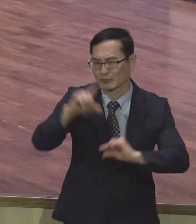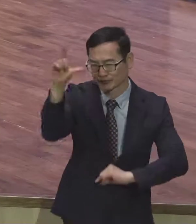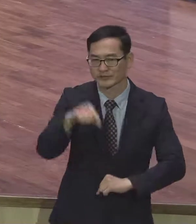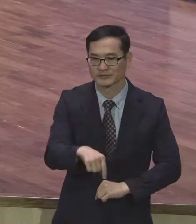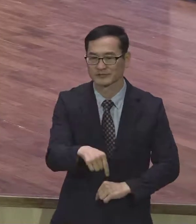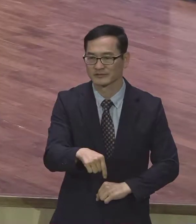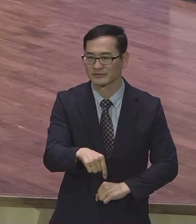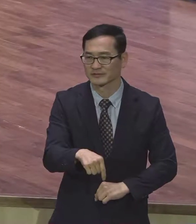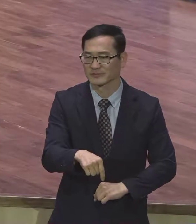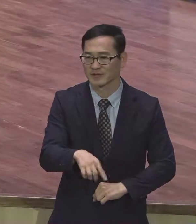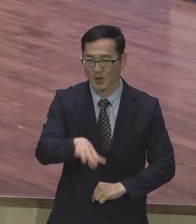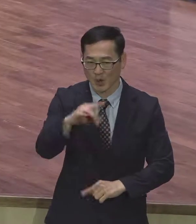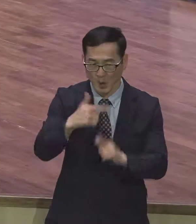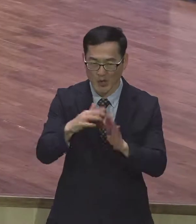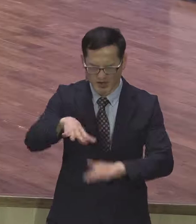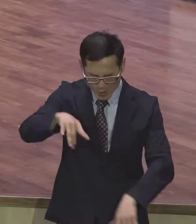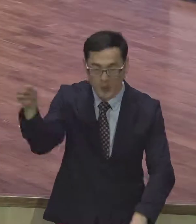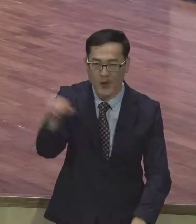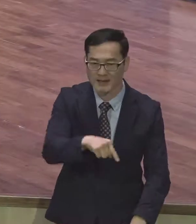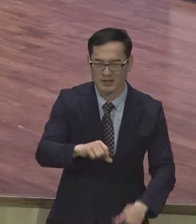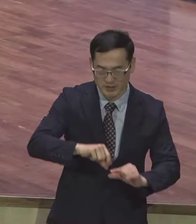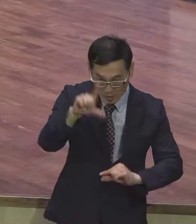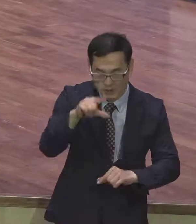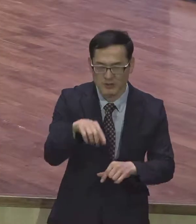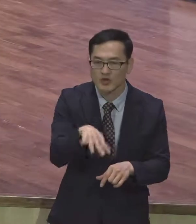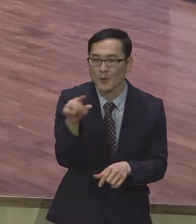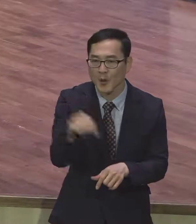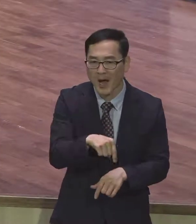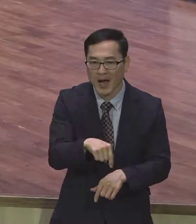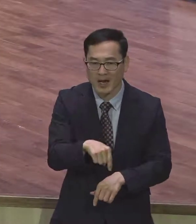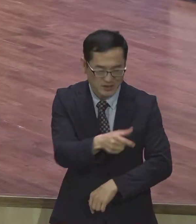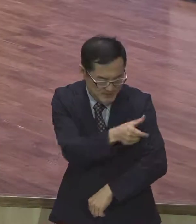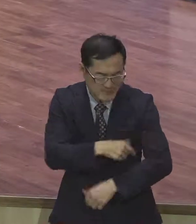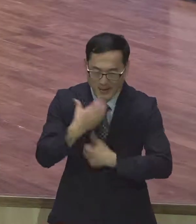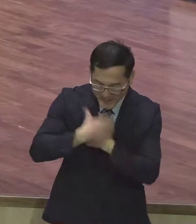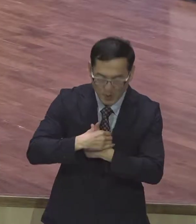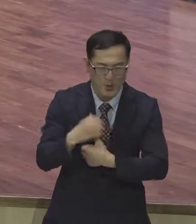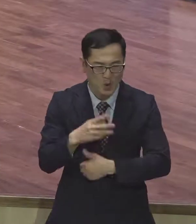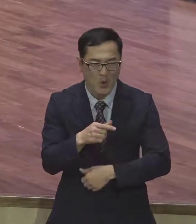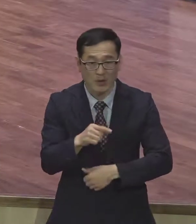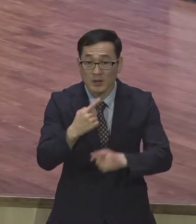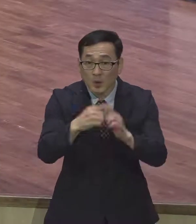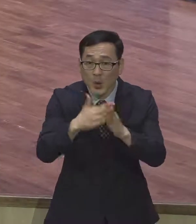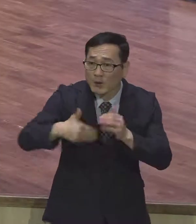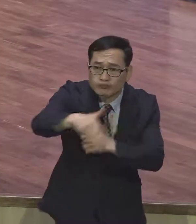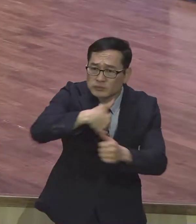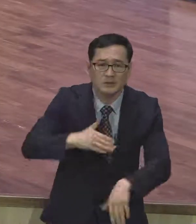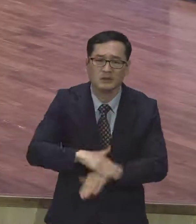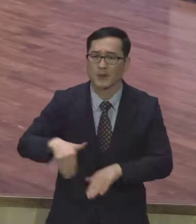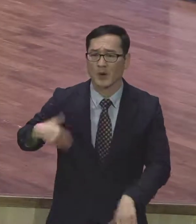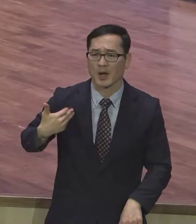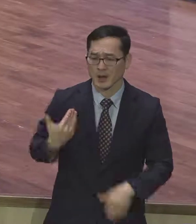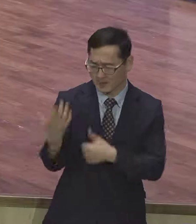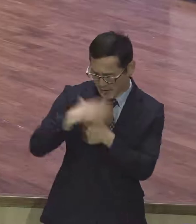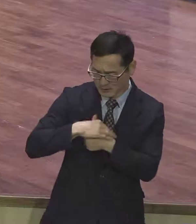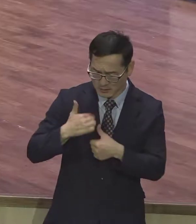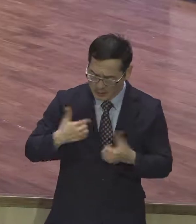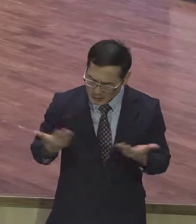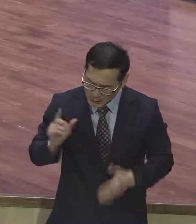처음으로 직분을 맡아 하니까 교회를 잘 몰라 이 흐름을 잘 몰라 이 직분의 앞뒤 자로